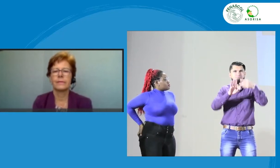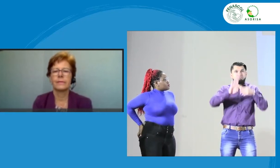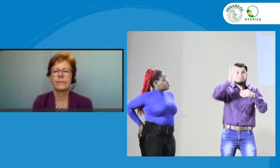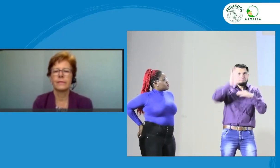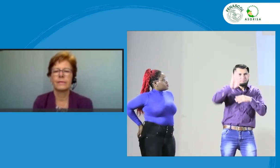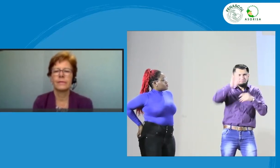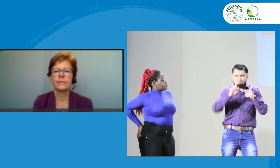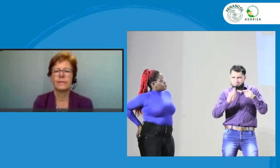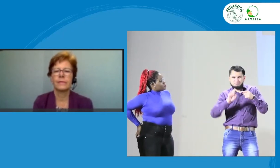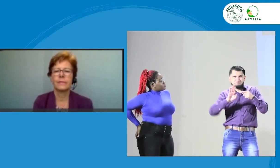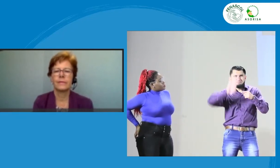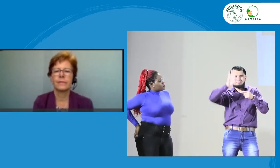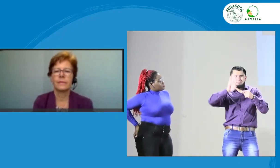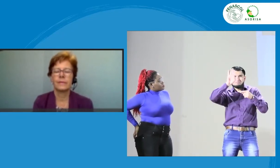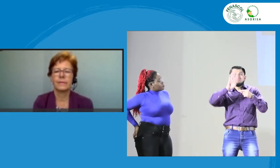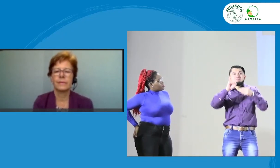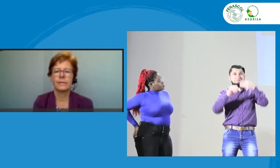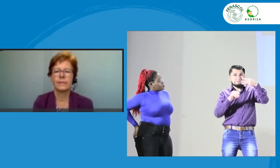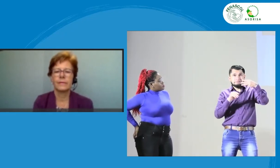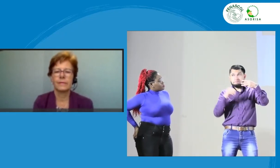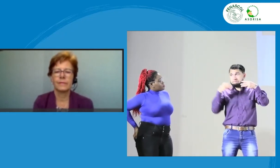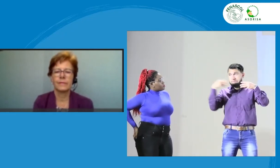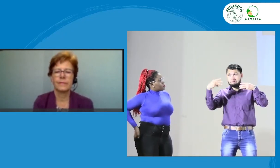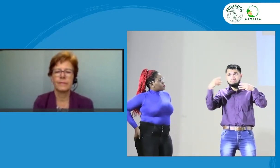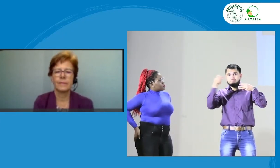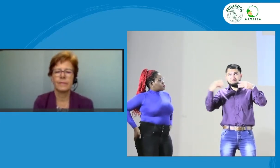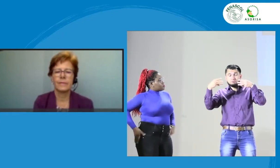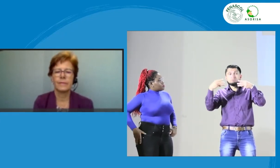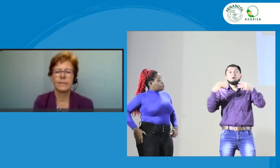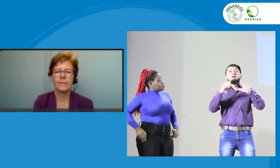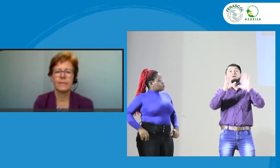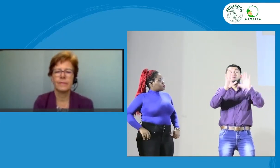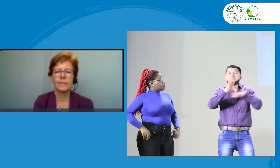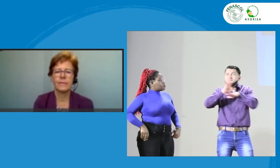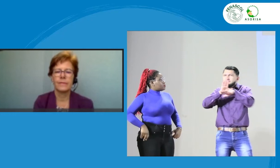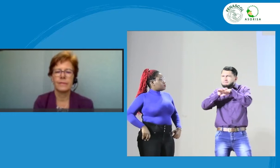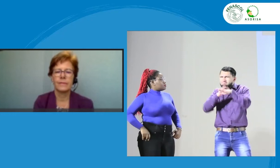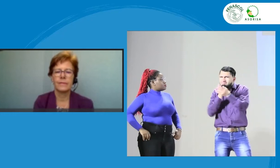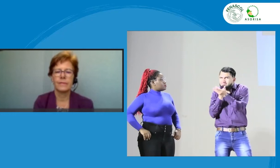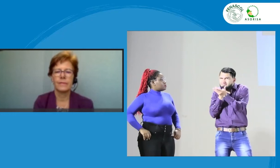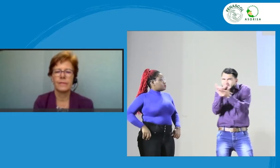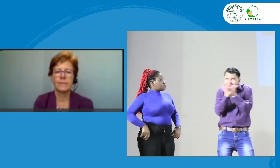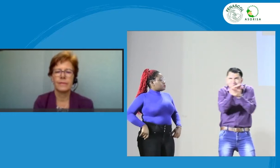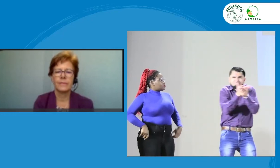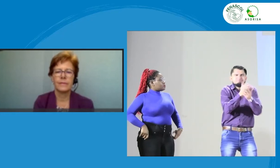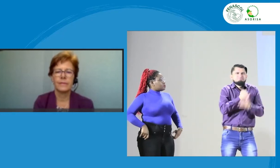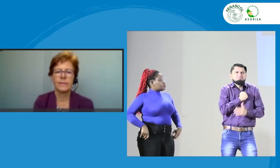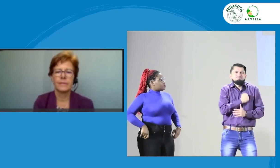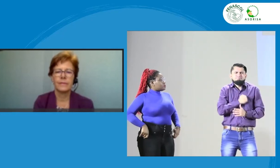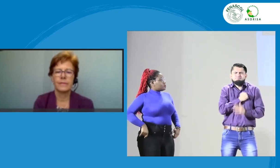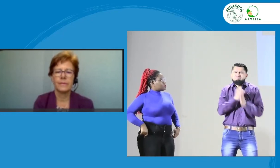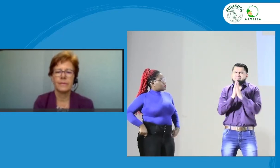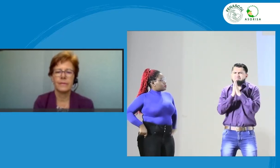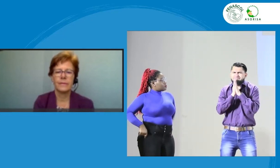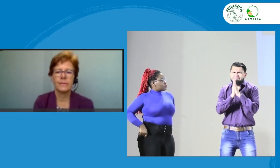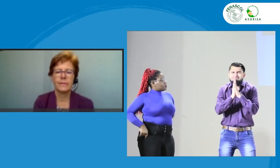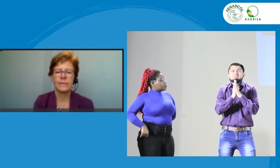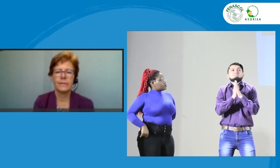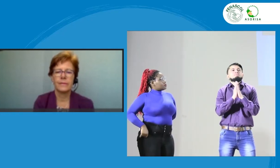we can also give the participation to three people. These three people here are essential, three